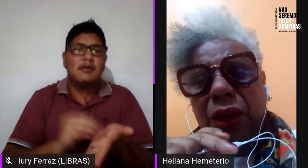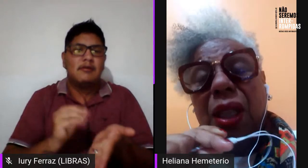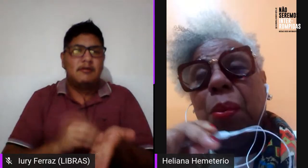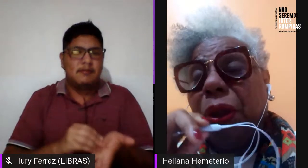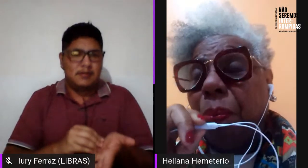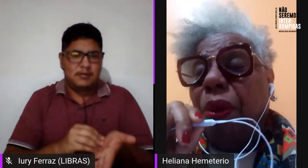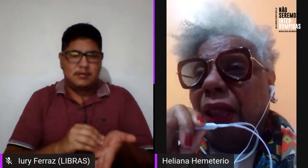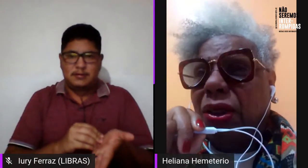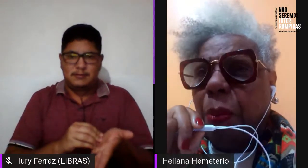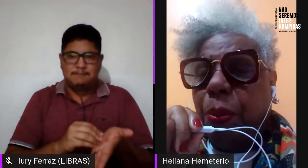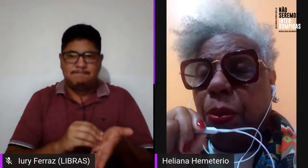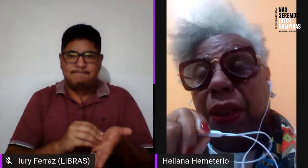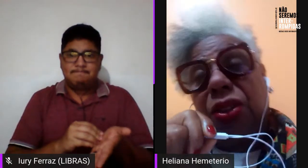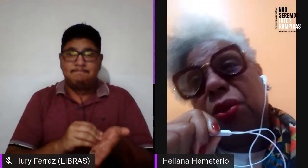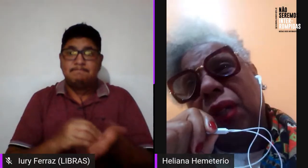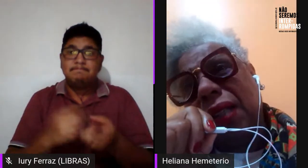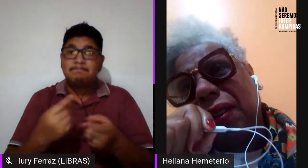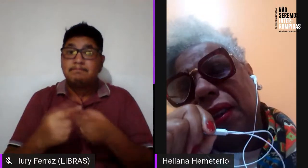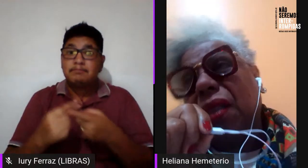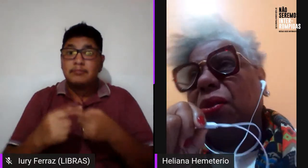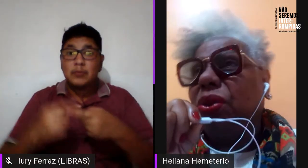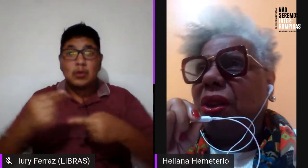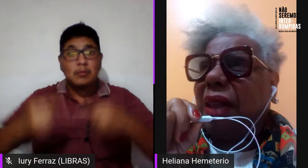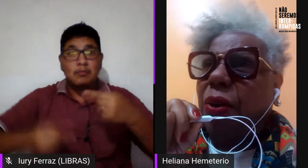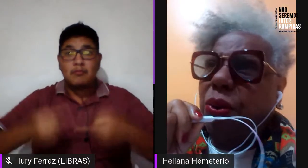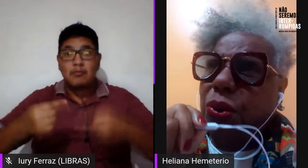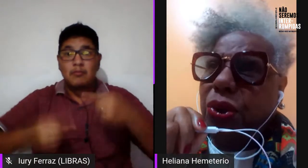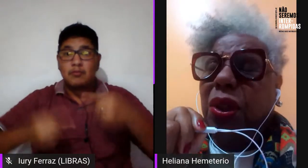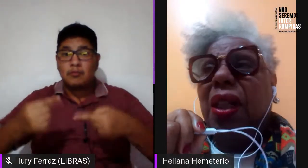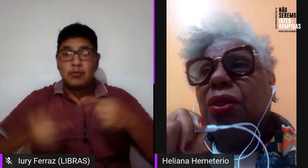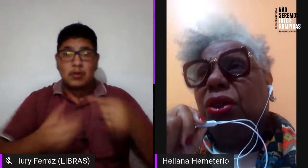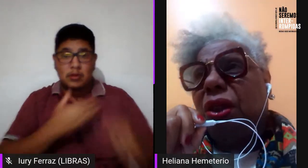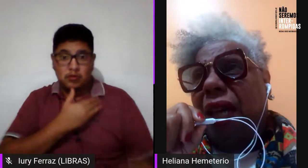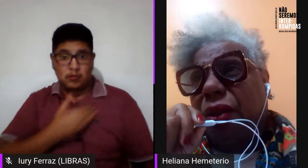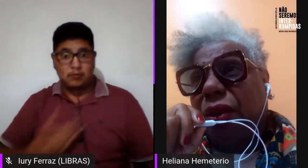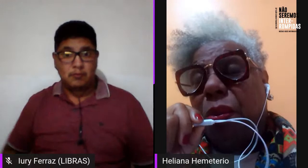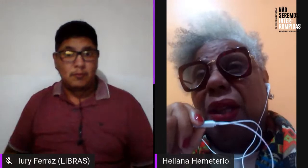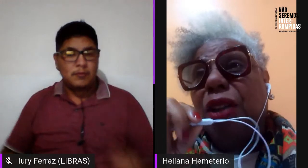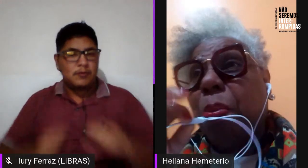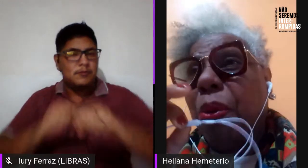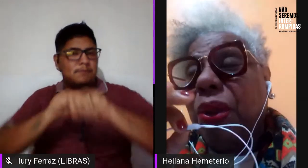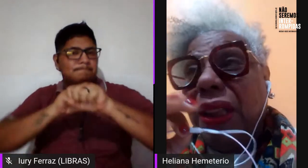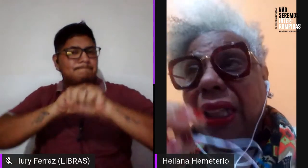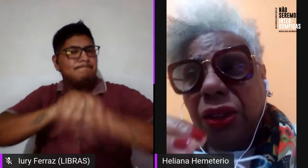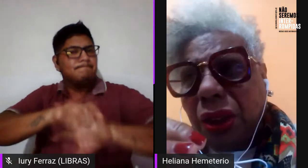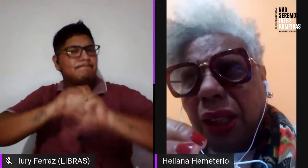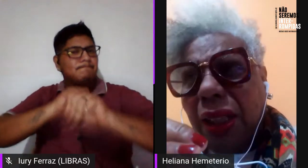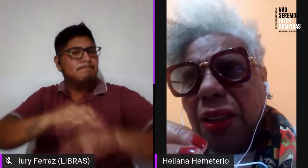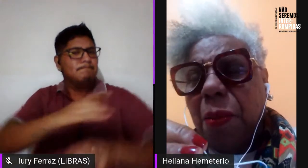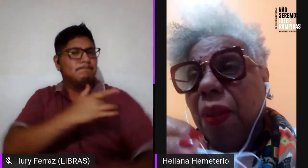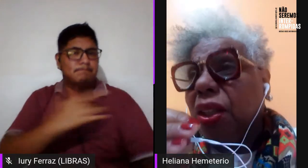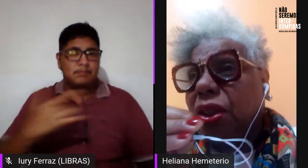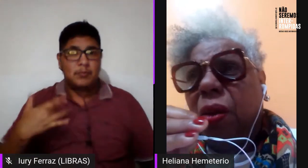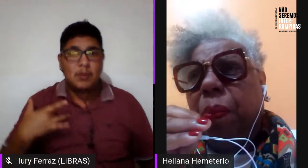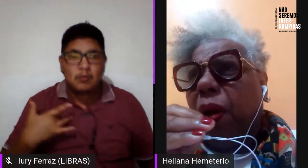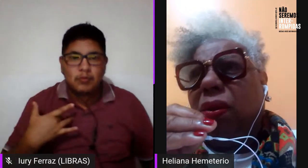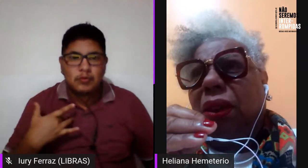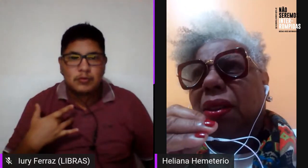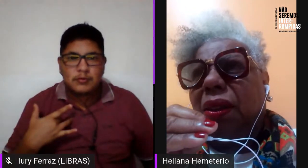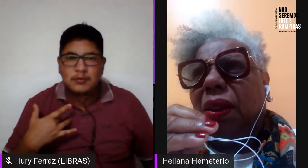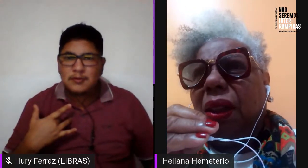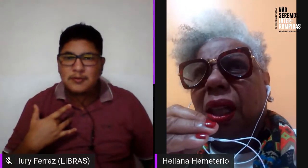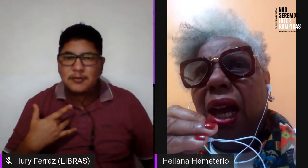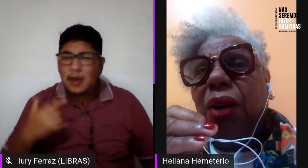debates, porque política pública, de educação, de saúde, de direitos humanos, as políticas estão